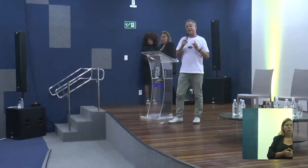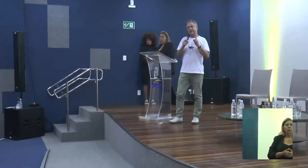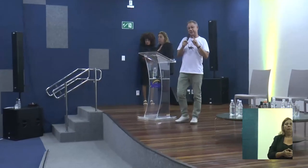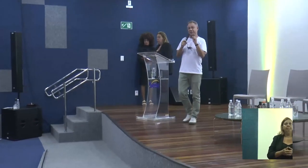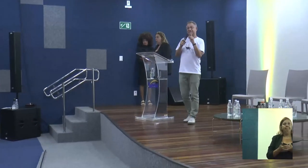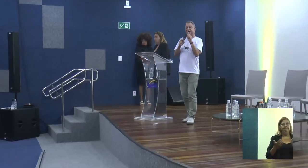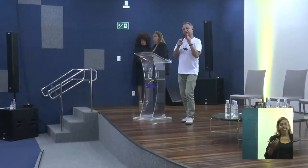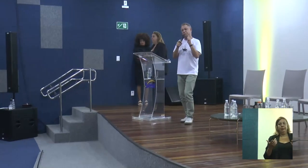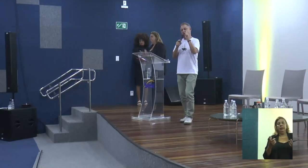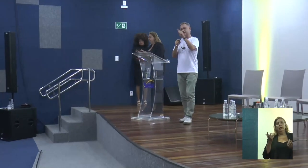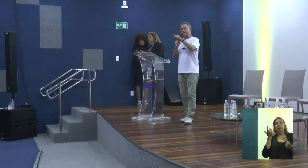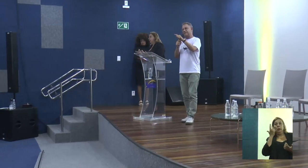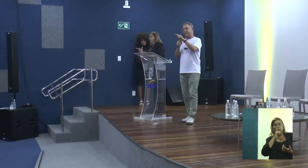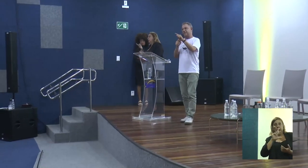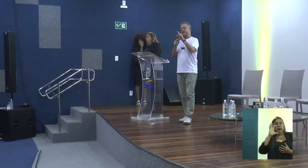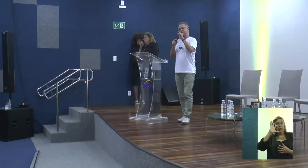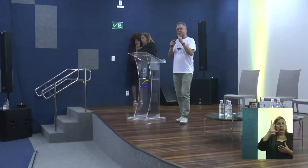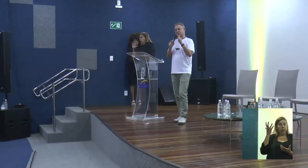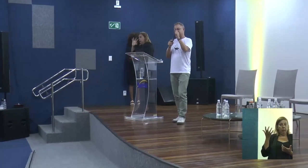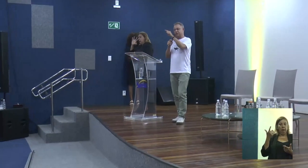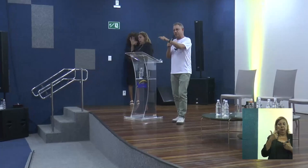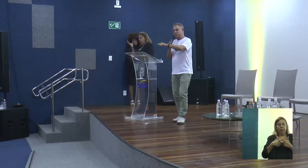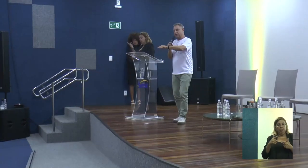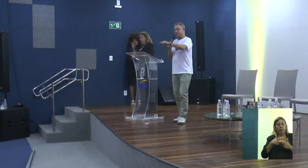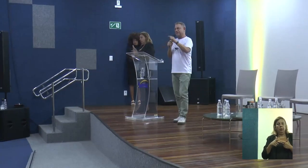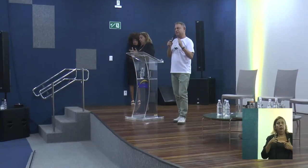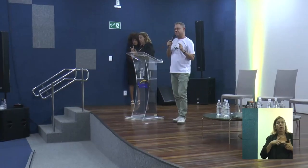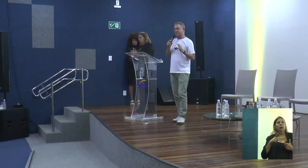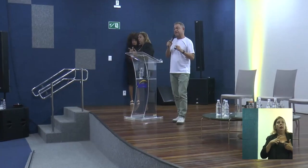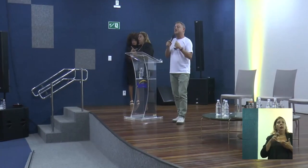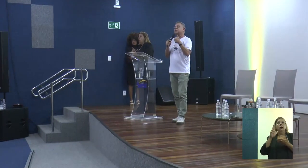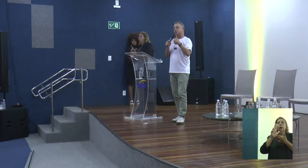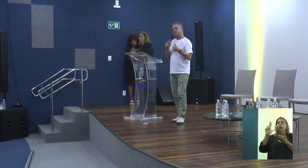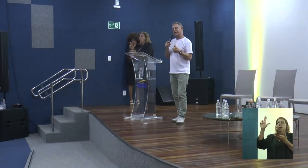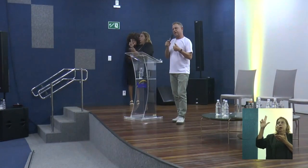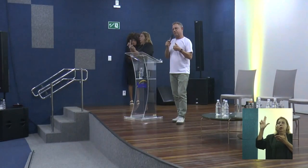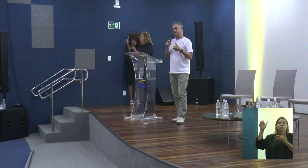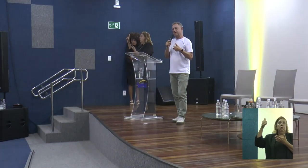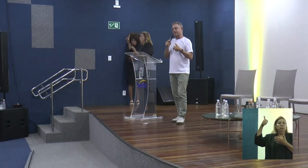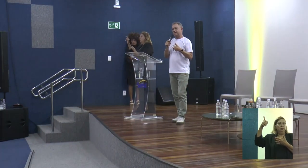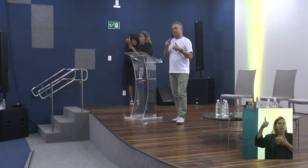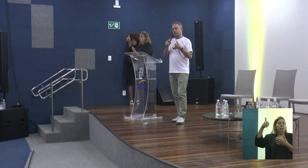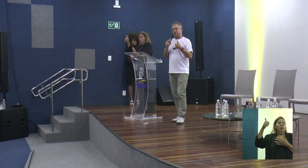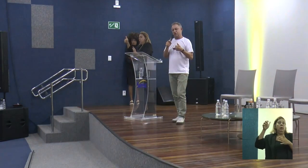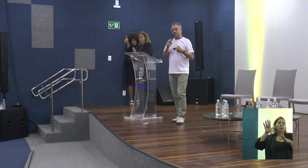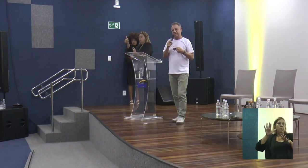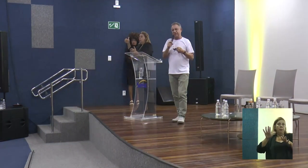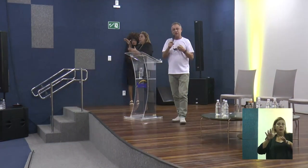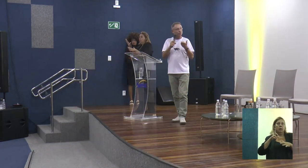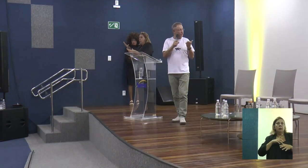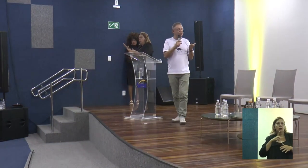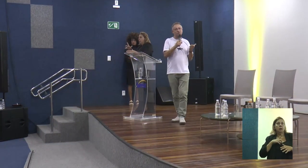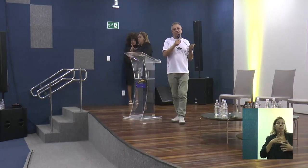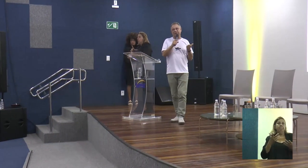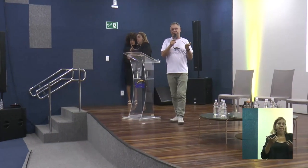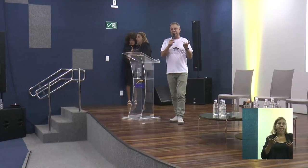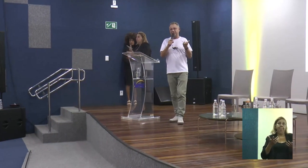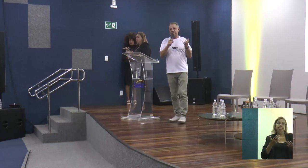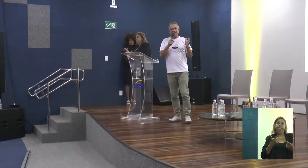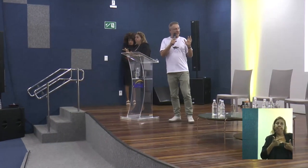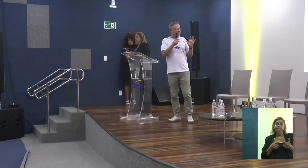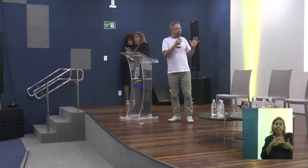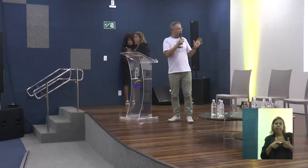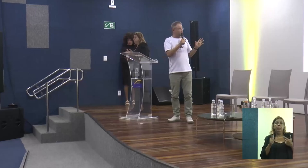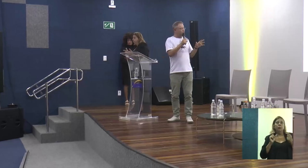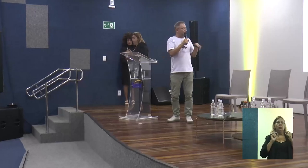uso do recurso, então a saída para a OSC, que são as fundações de apoio das universidades, é muito legal, só que o risco